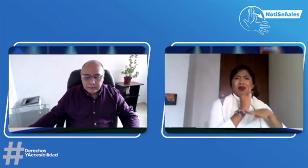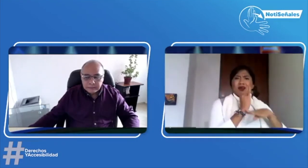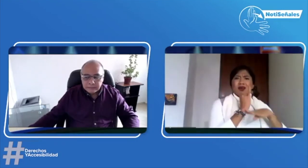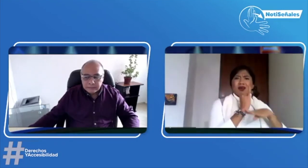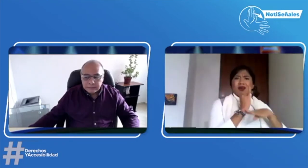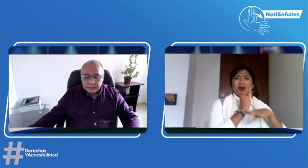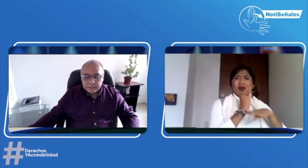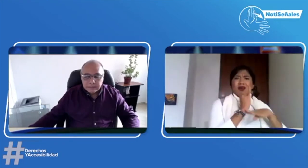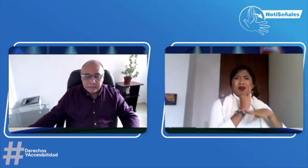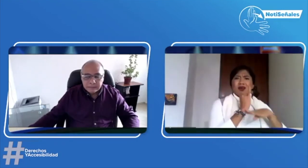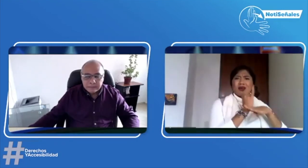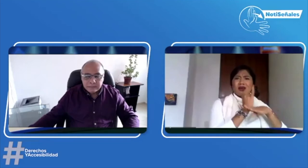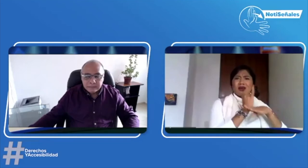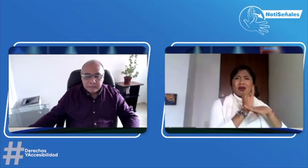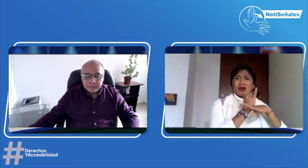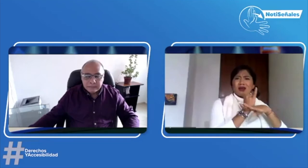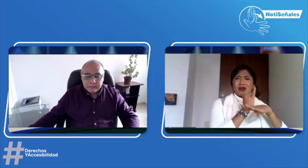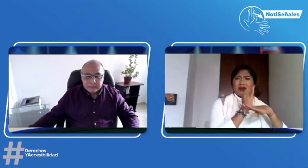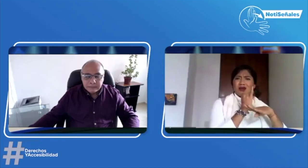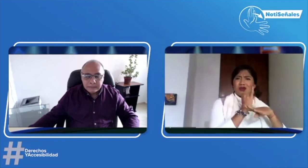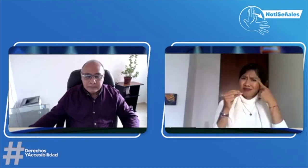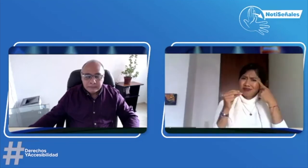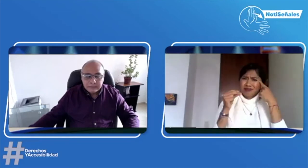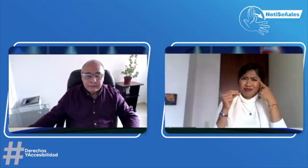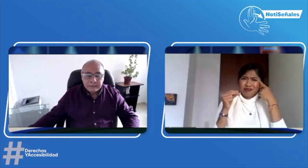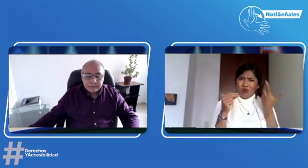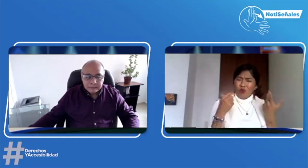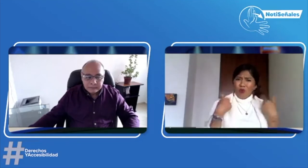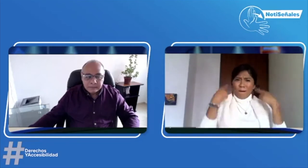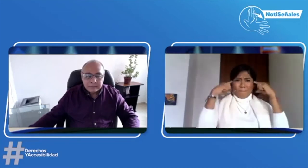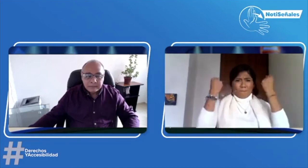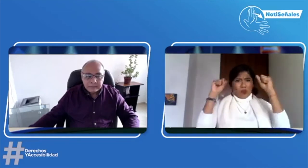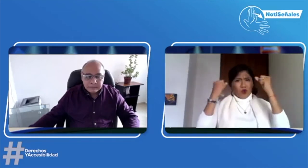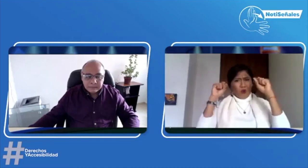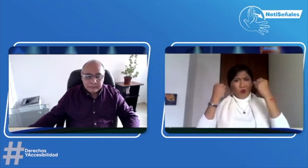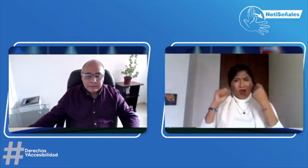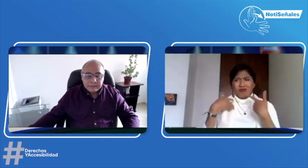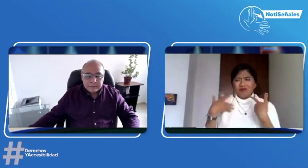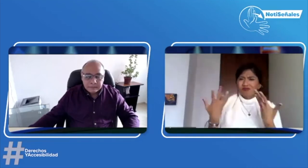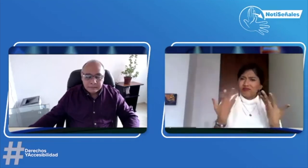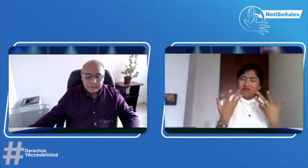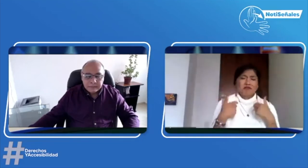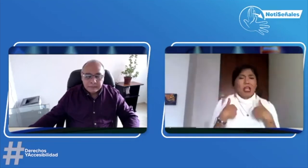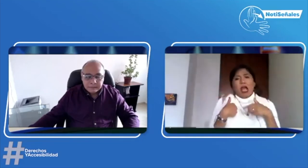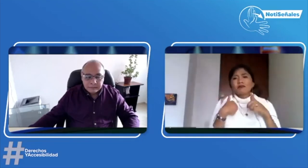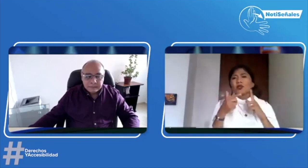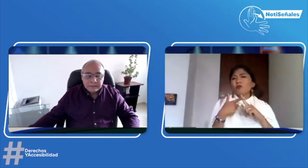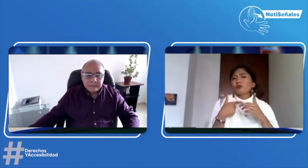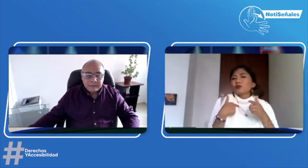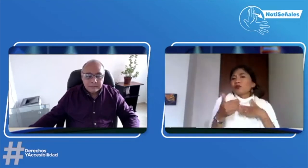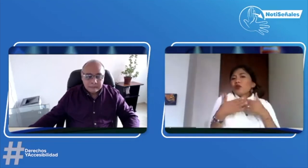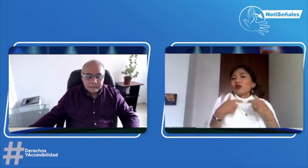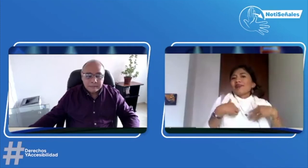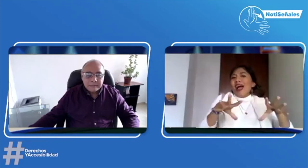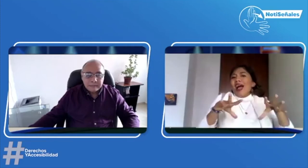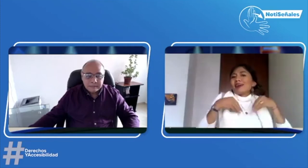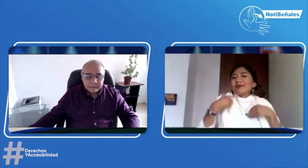como era que desde esta institución no se había organizado eso, era muy preocupante.